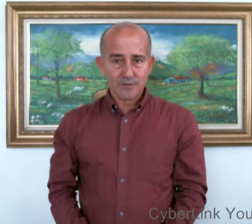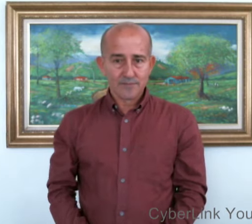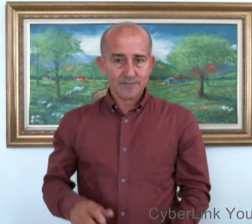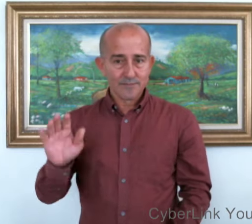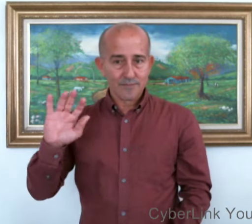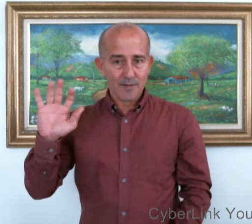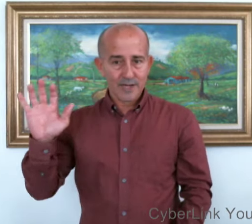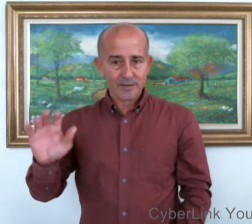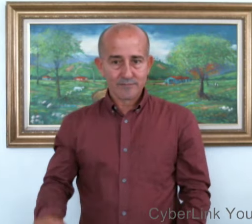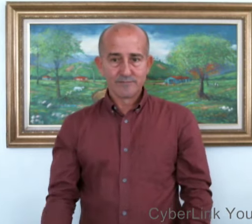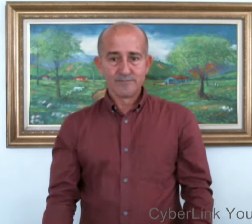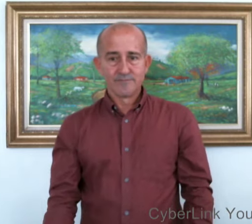Bye, bye.